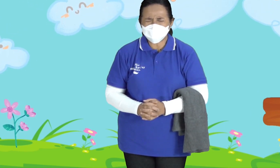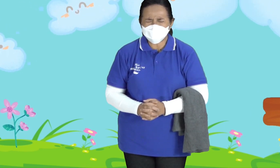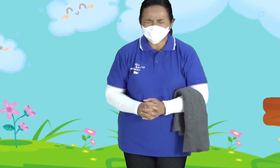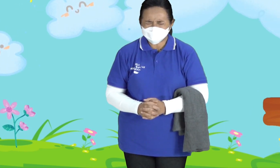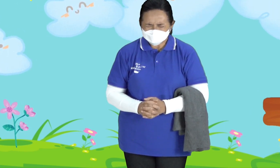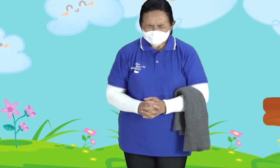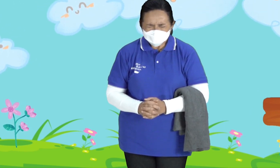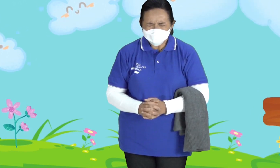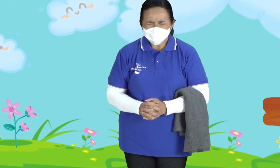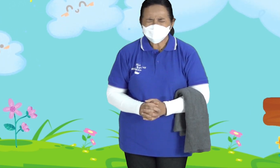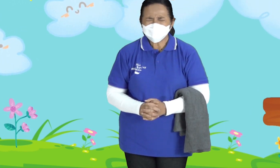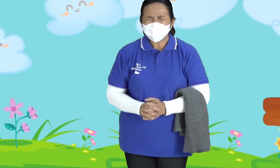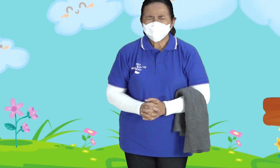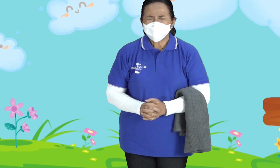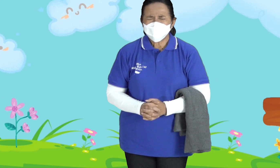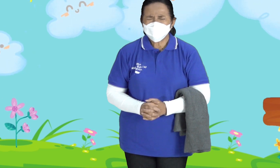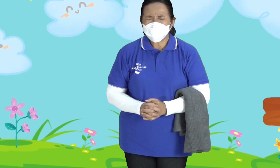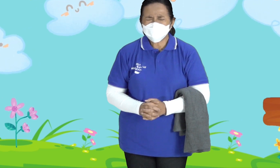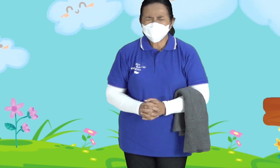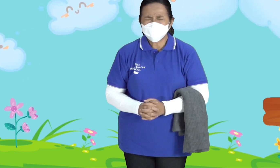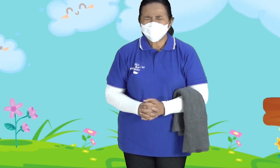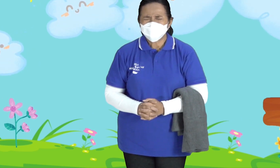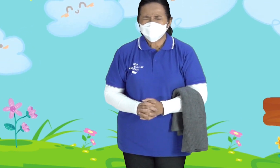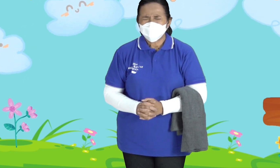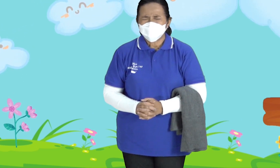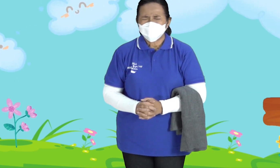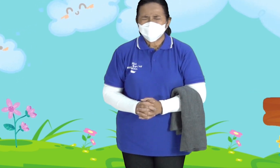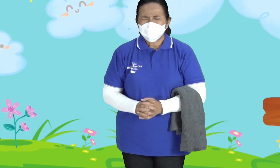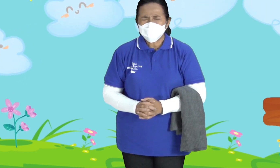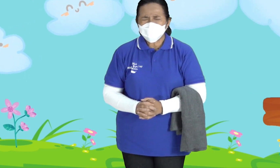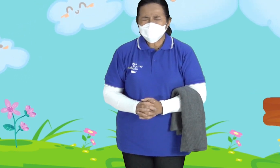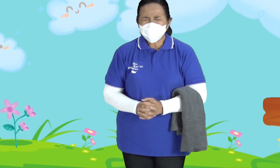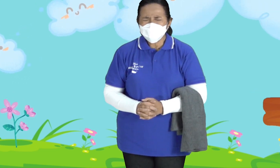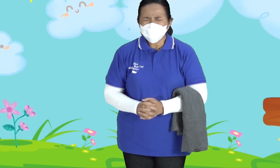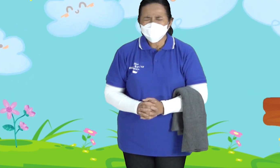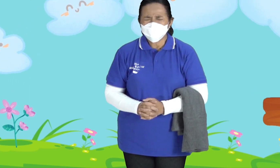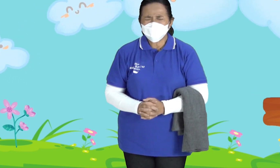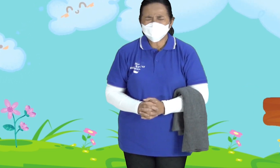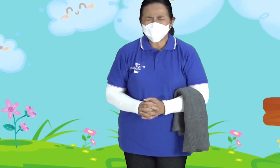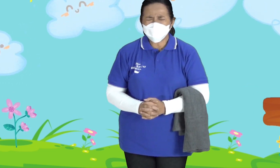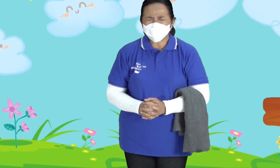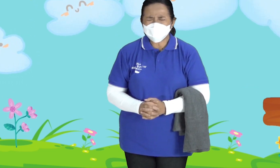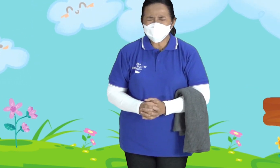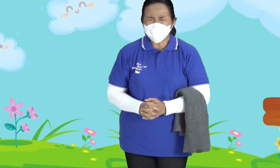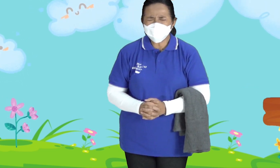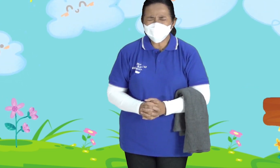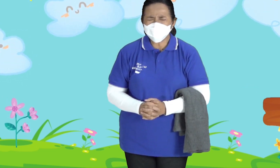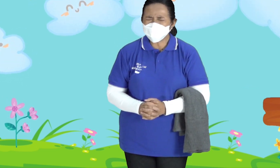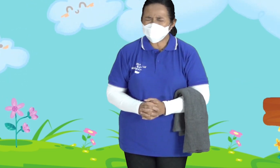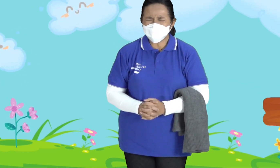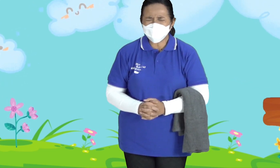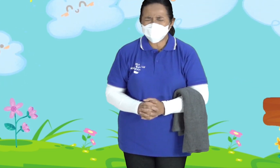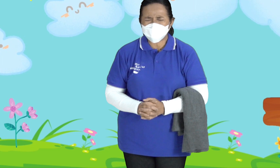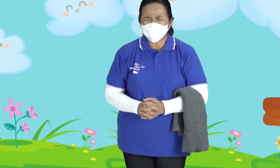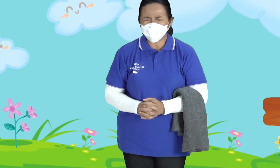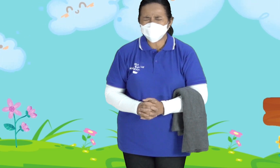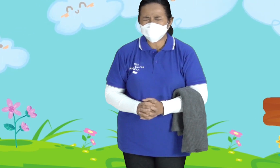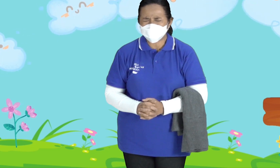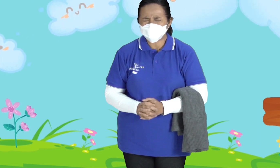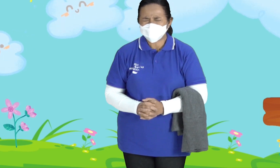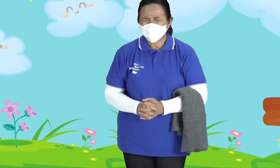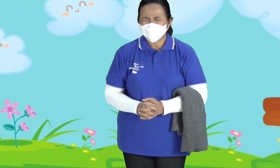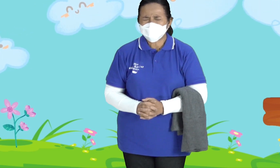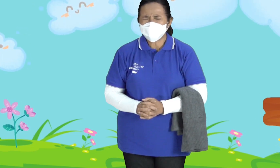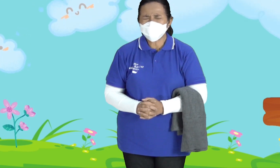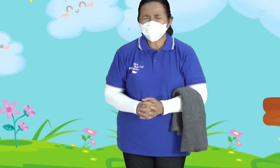Dan Setia Tuhan Kalau Kami Dengan Kekuatan Sendiri Mungkin Kami Tidak Mampu